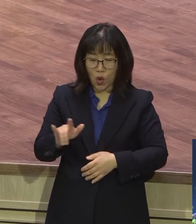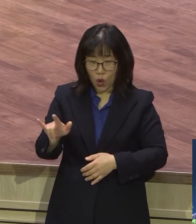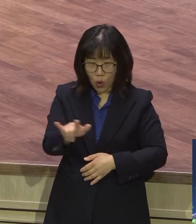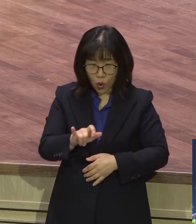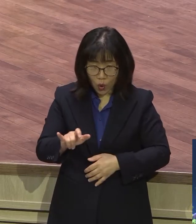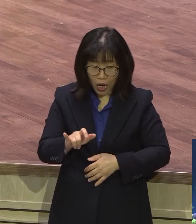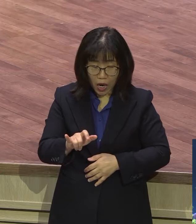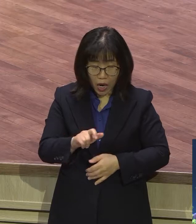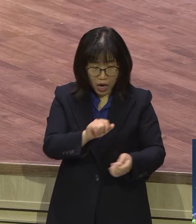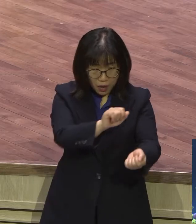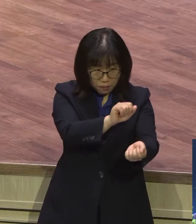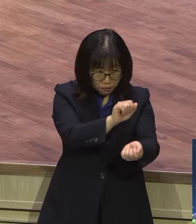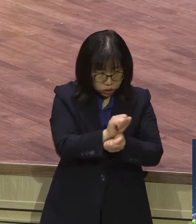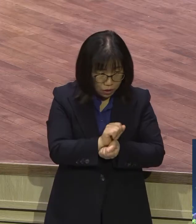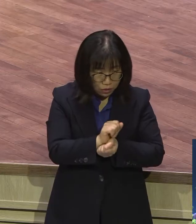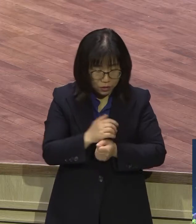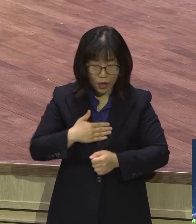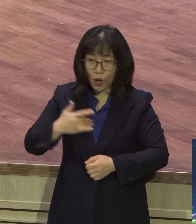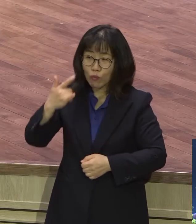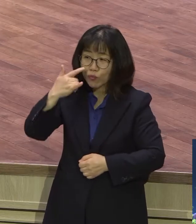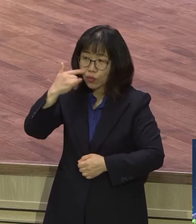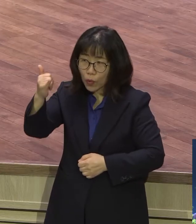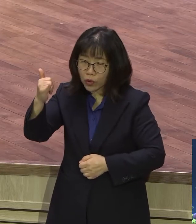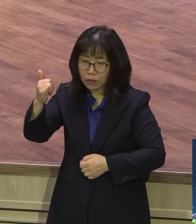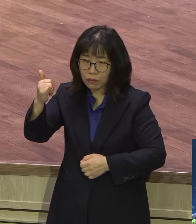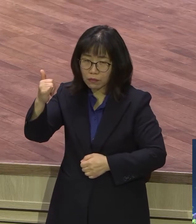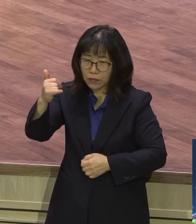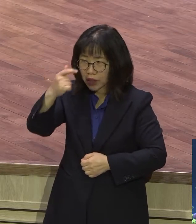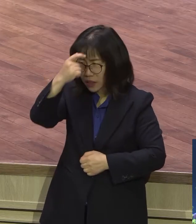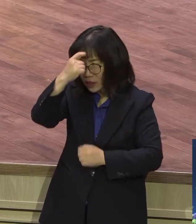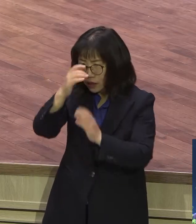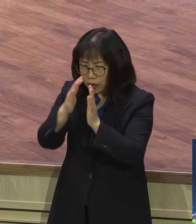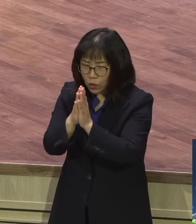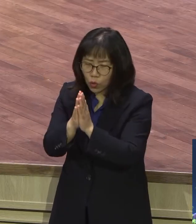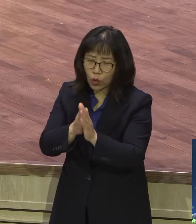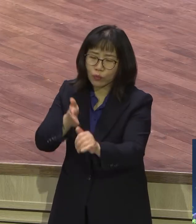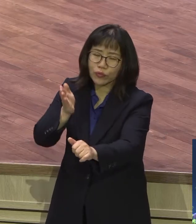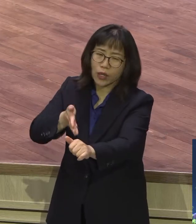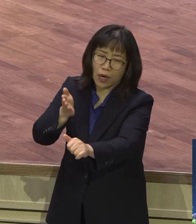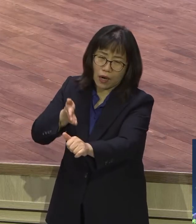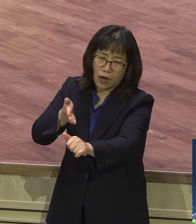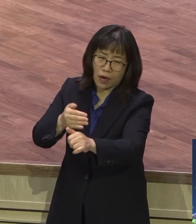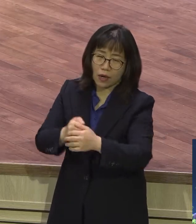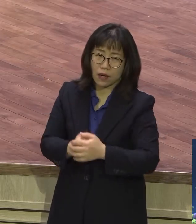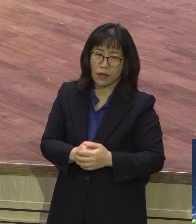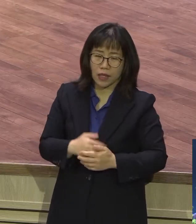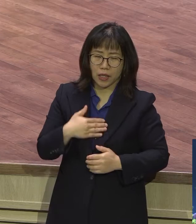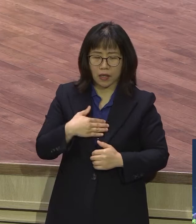사람 우리 부모님 걸렸는데 와서 기도해달라 그러는데 아니 그 당신이 다니는 그